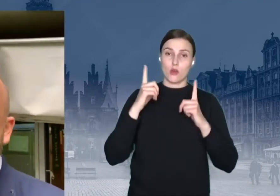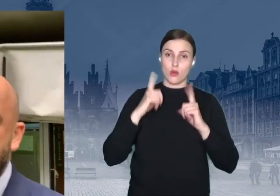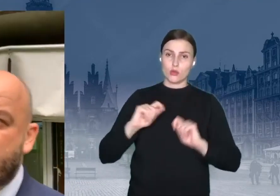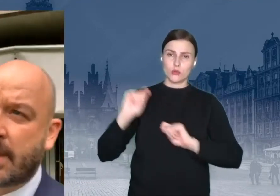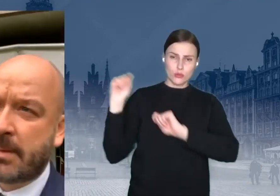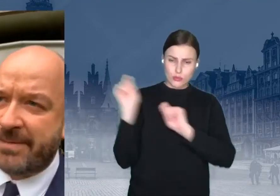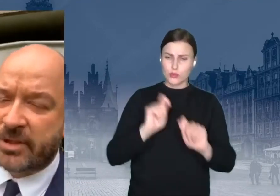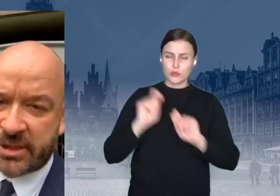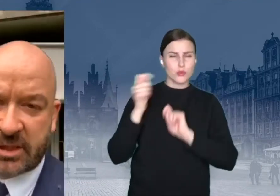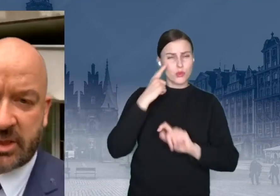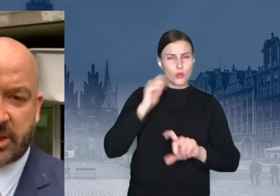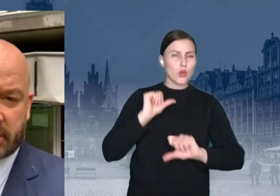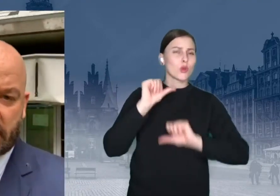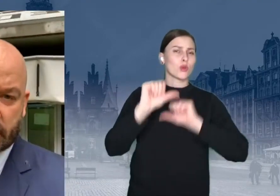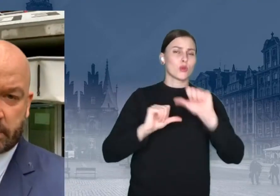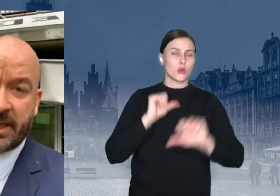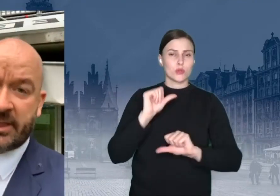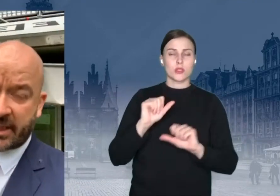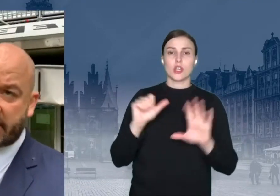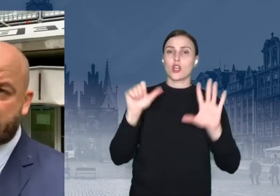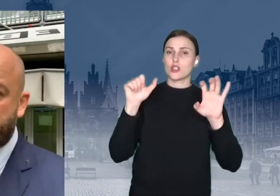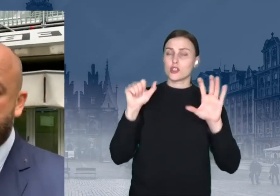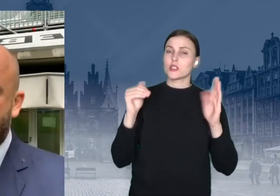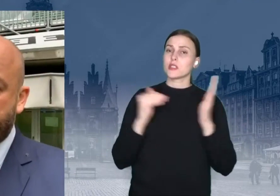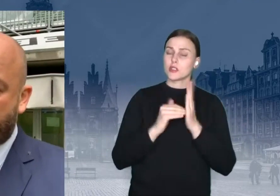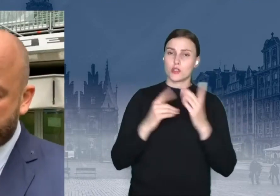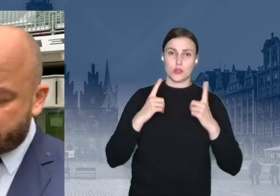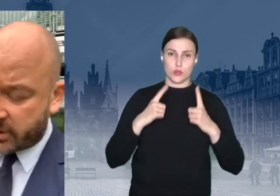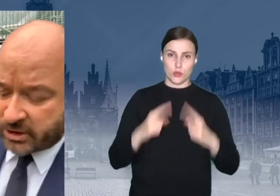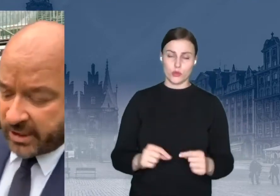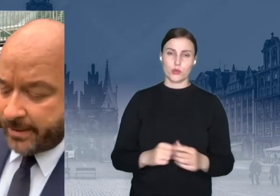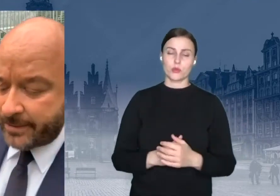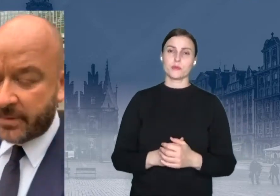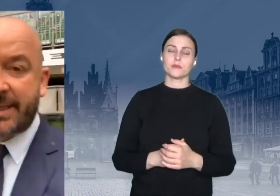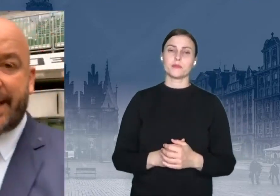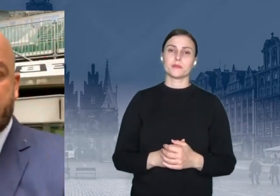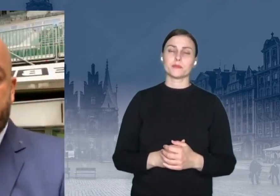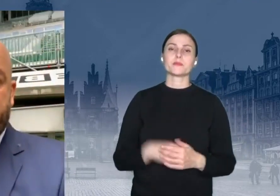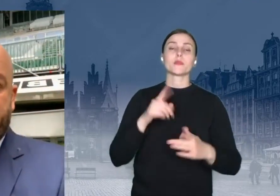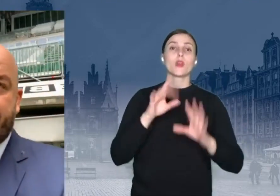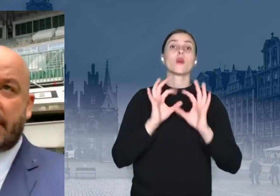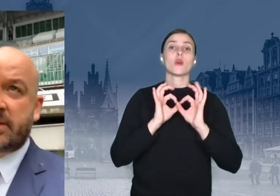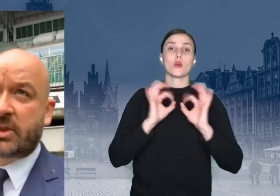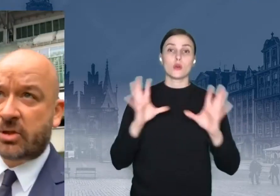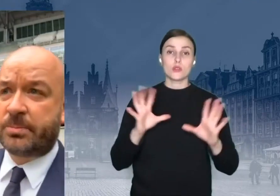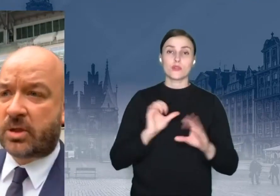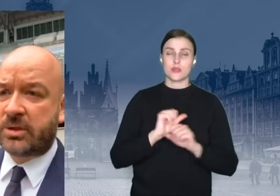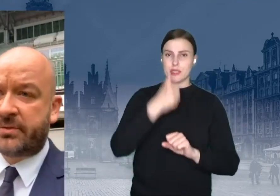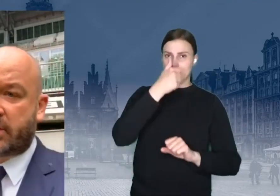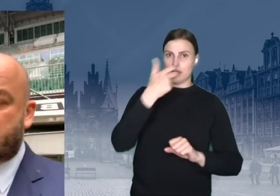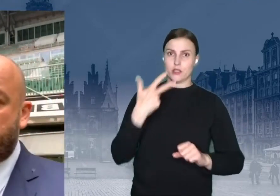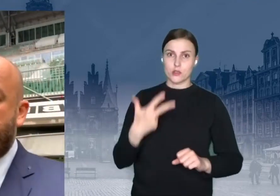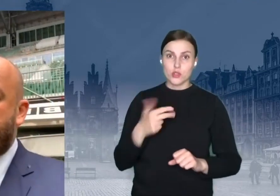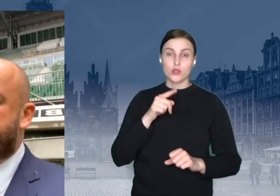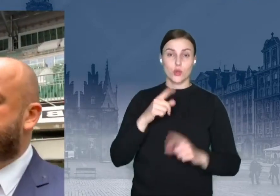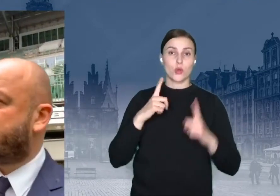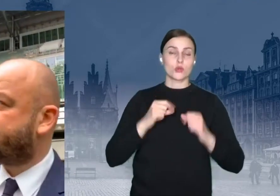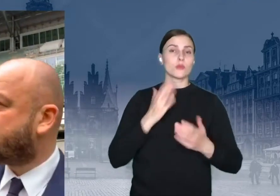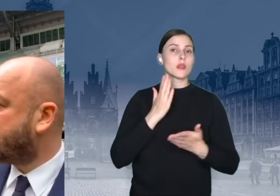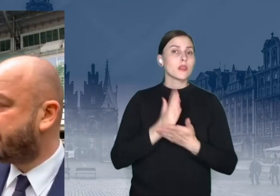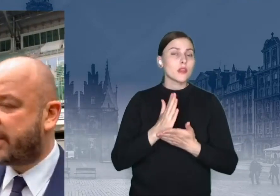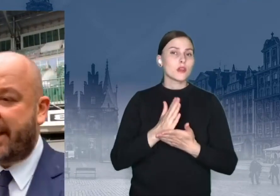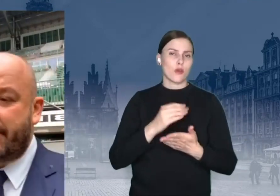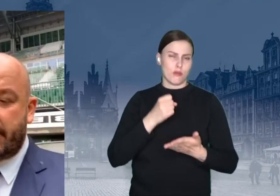prawie 600 tysięcy osób. 600 tysięcy osób, oczywiście, że jedna trzecia z tych osób przychodzi w związku